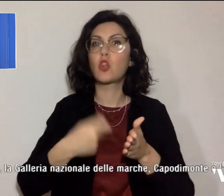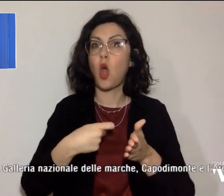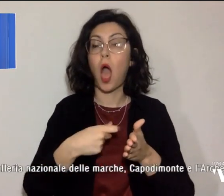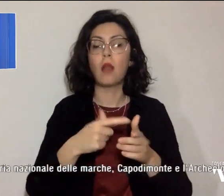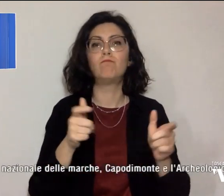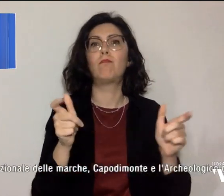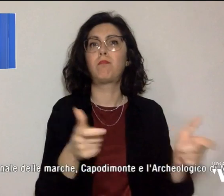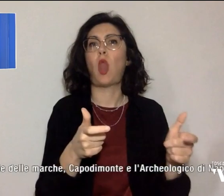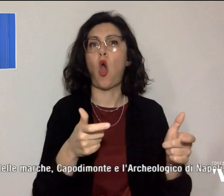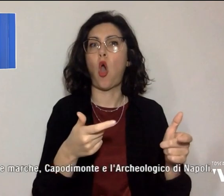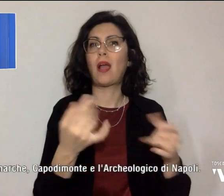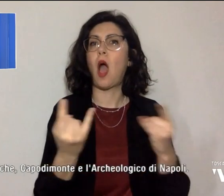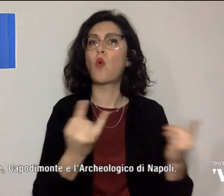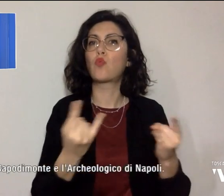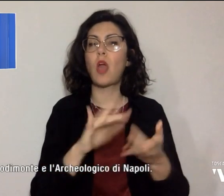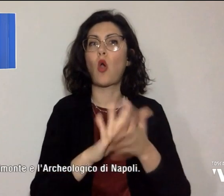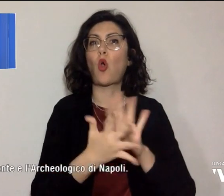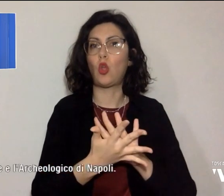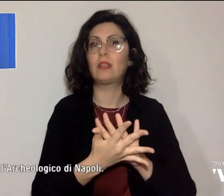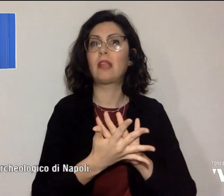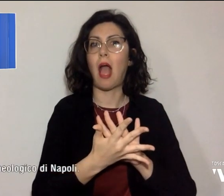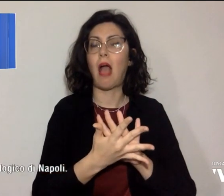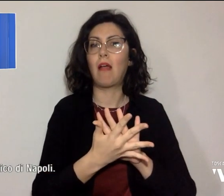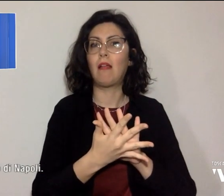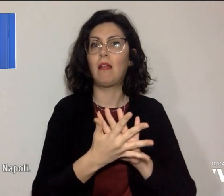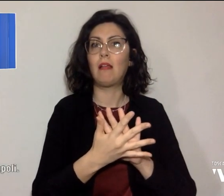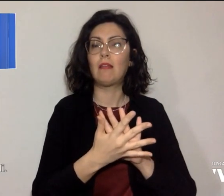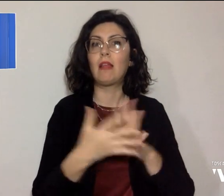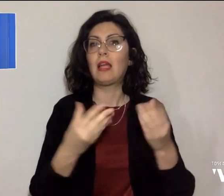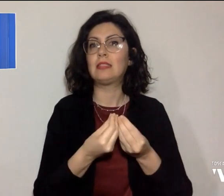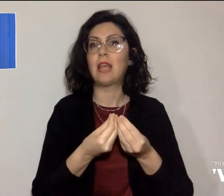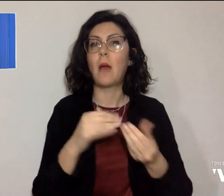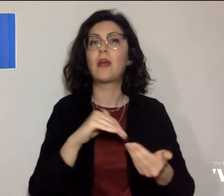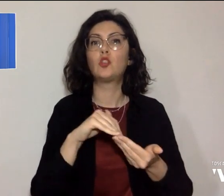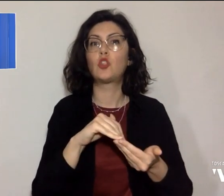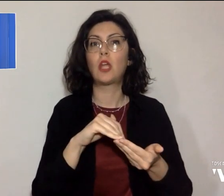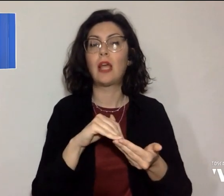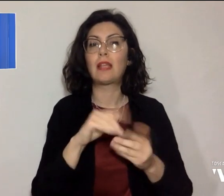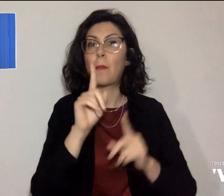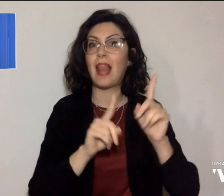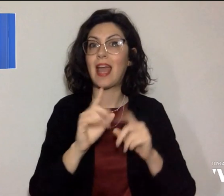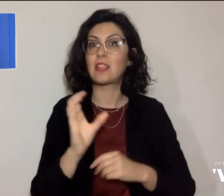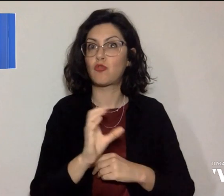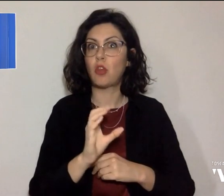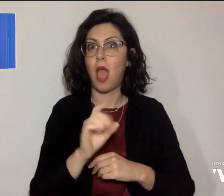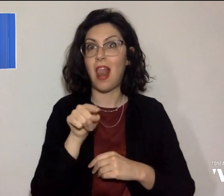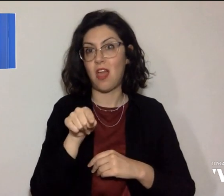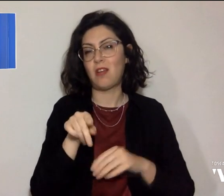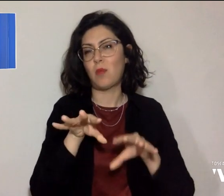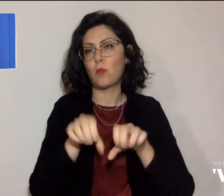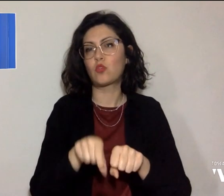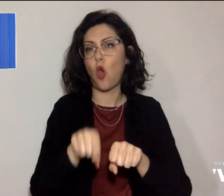d'urgenza i contratti con la società milanese Cinello che si occupa delle